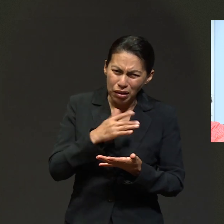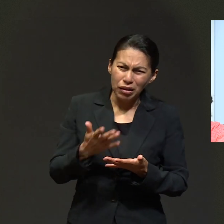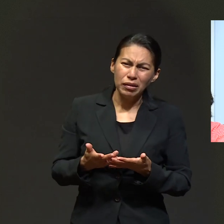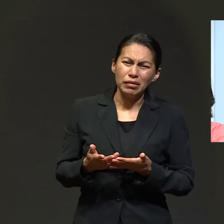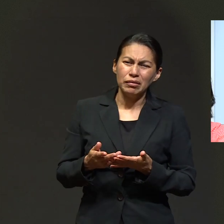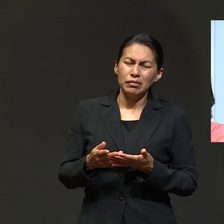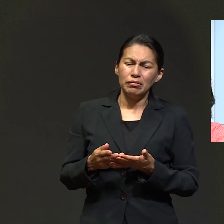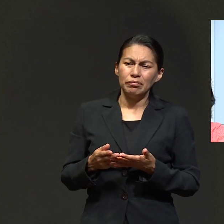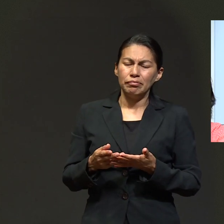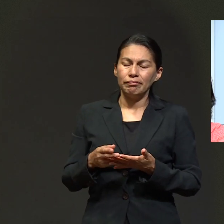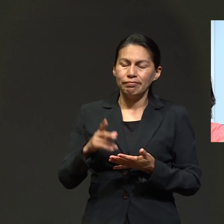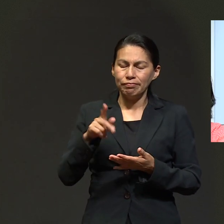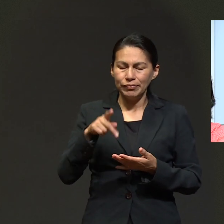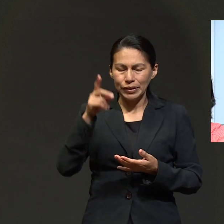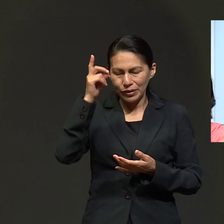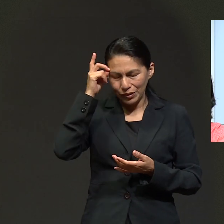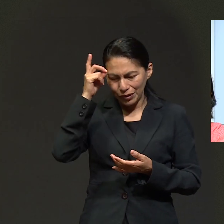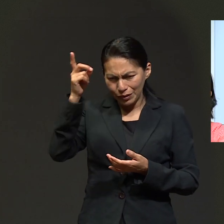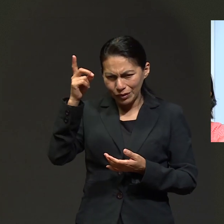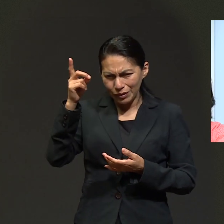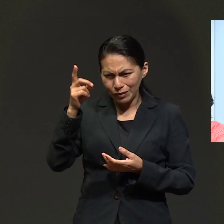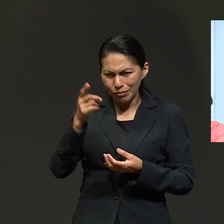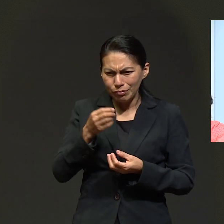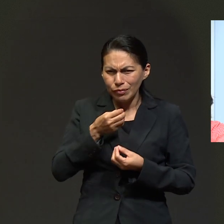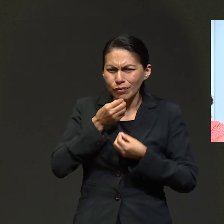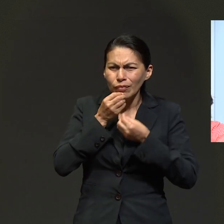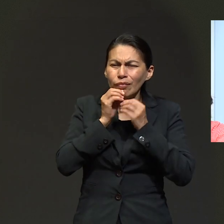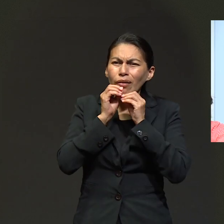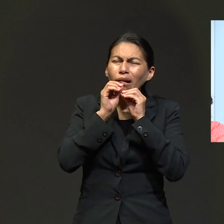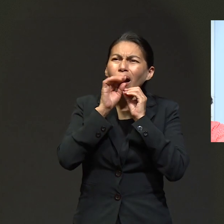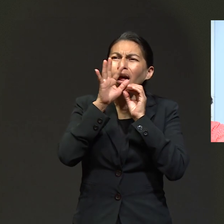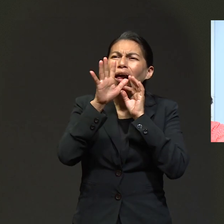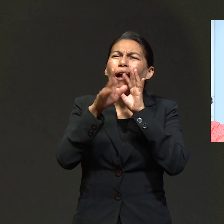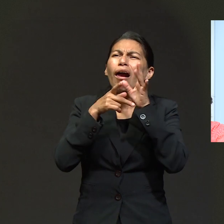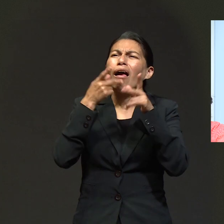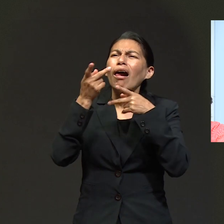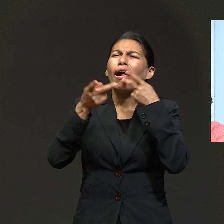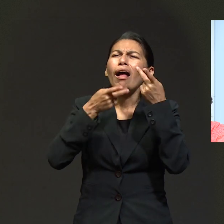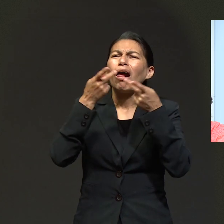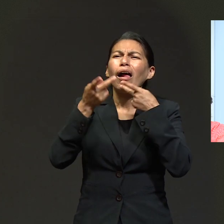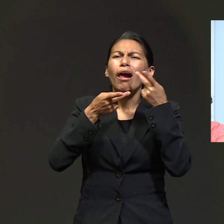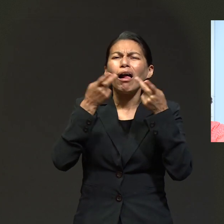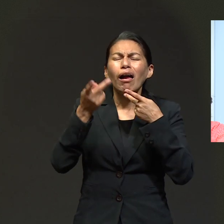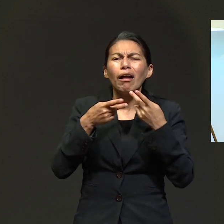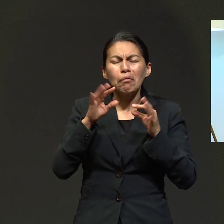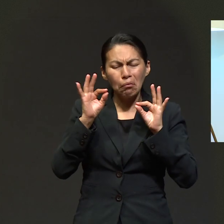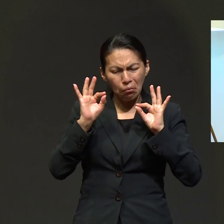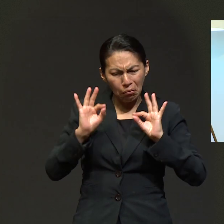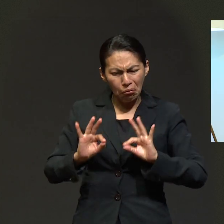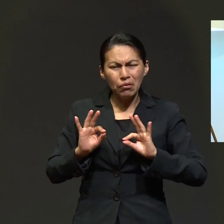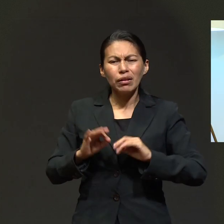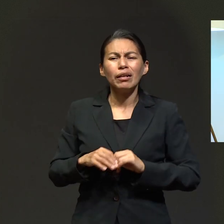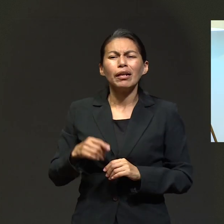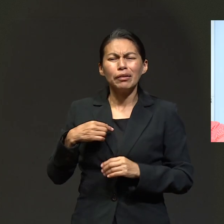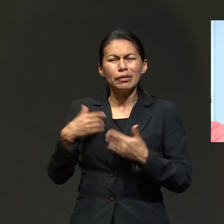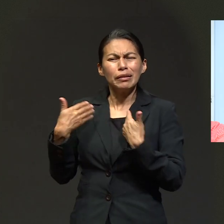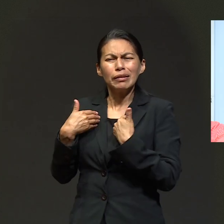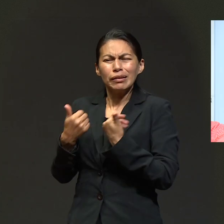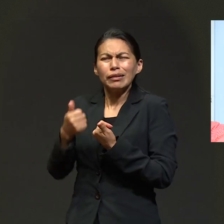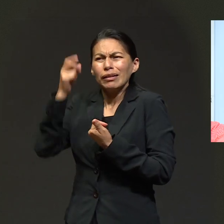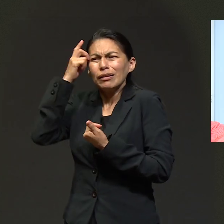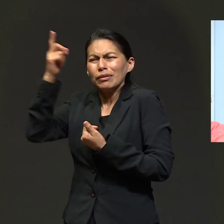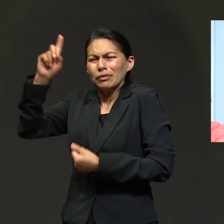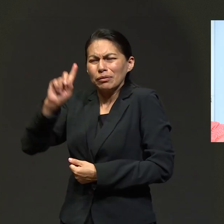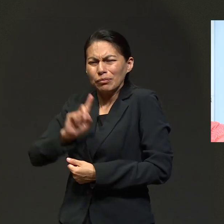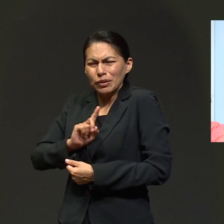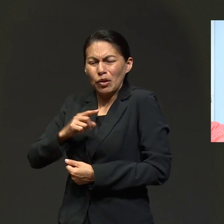inglés, a veces me apeno por mi pronunciación. Pero Dios fue fluyendo todo, fue fluyendo todo. Y me di cuenta